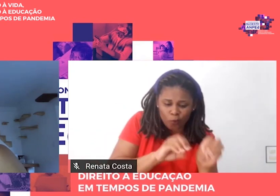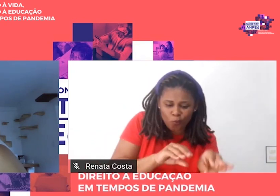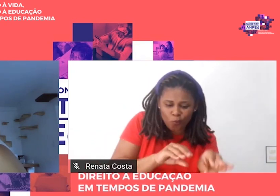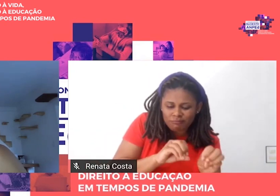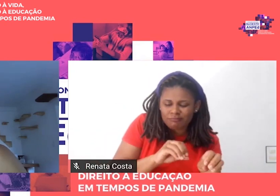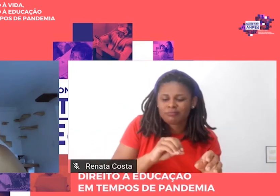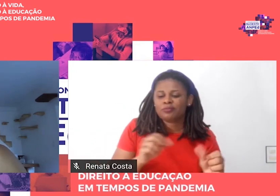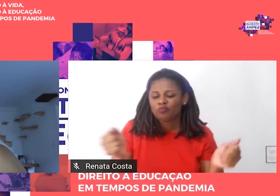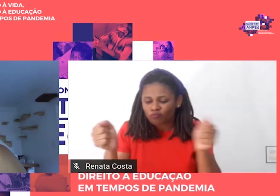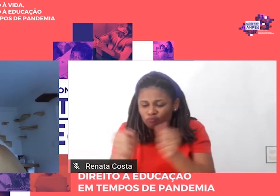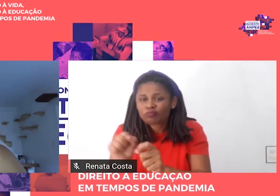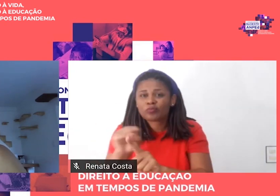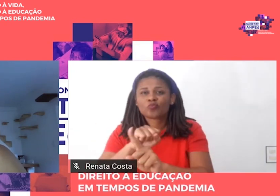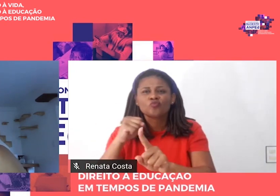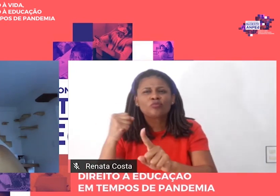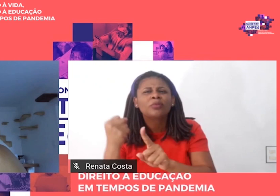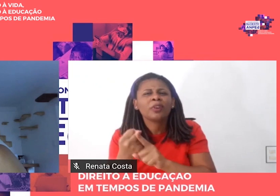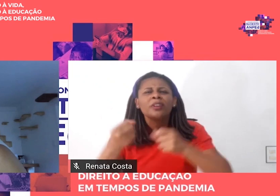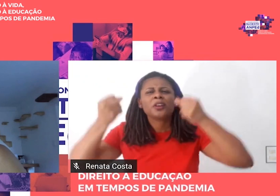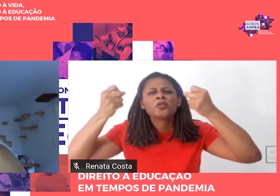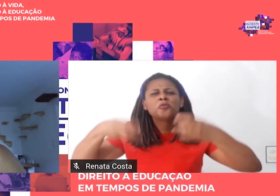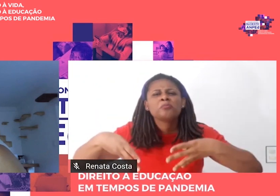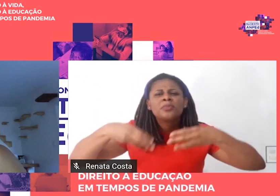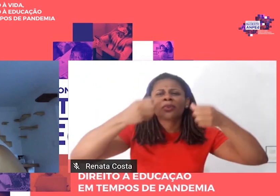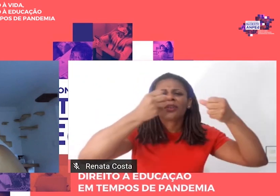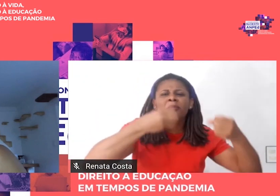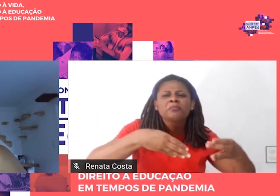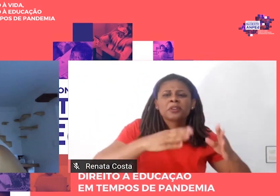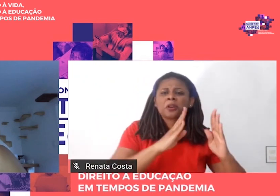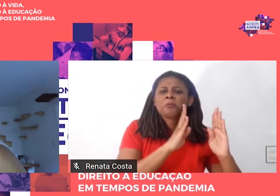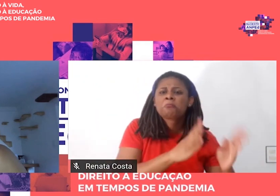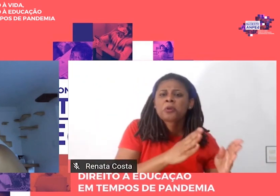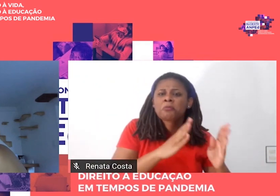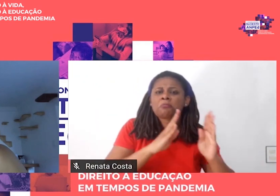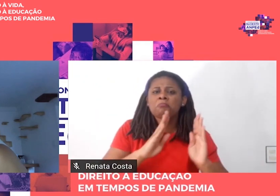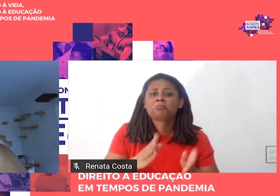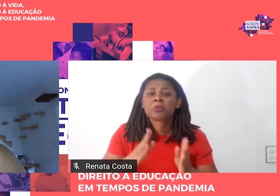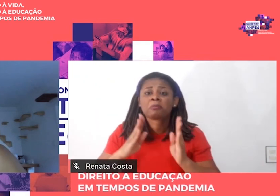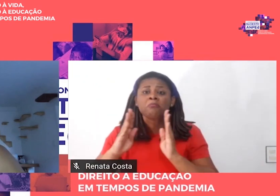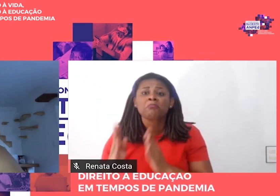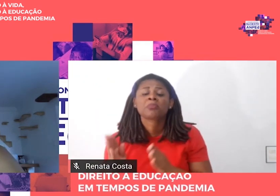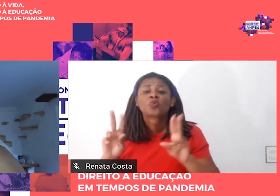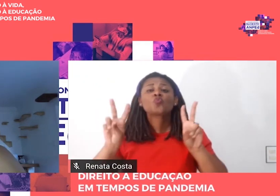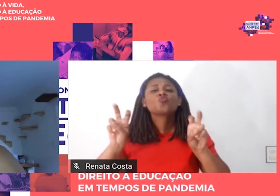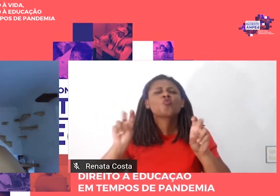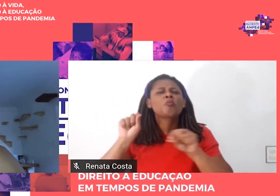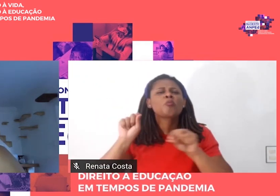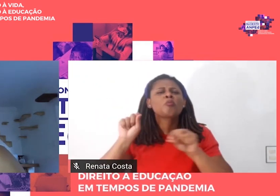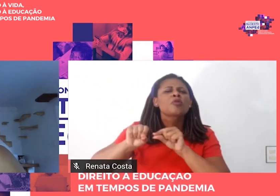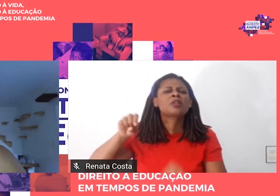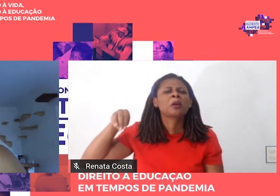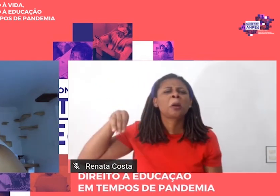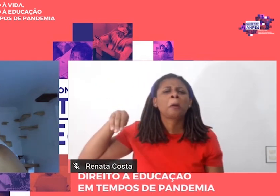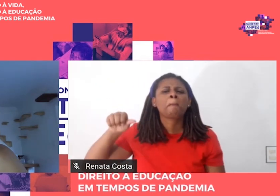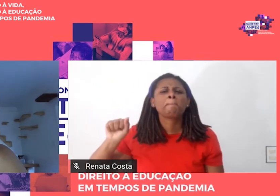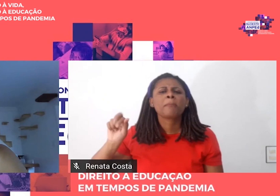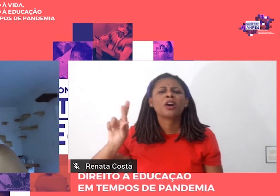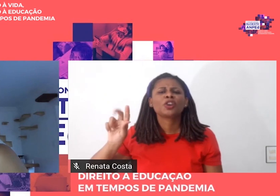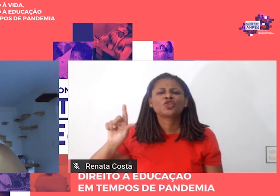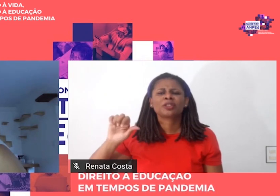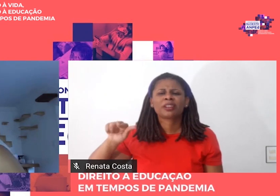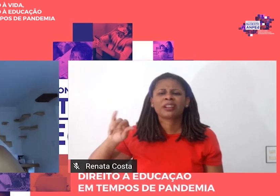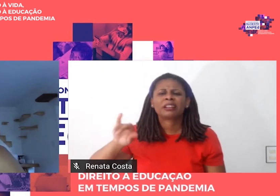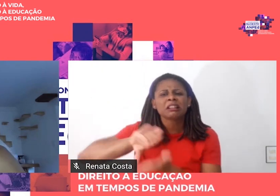dividindo a explicação das teorias sobre o fenômeno da marginalidade em dois grupos, as teorias não